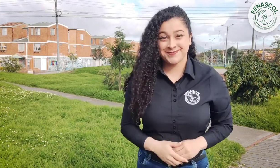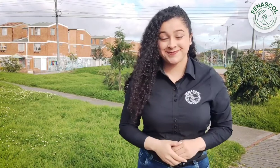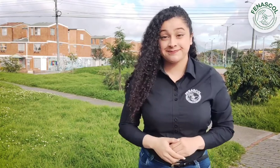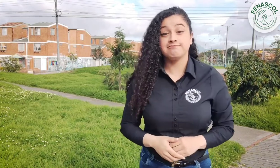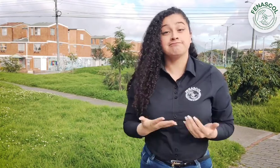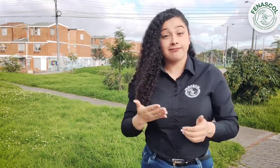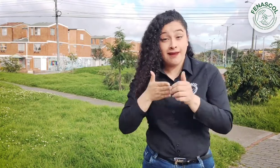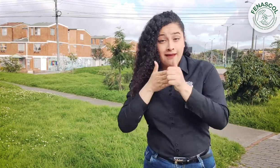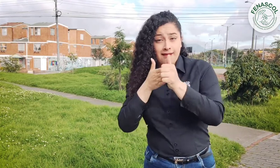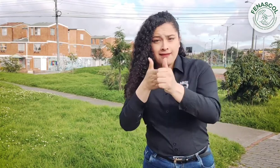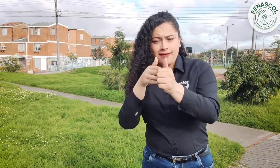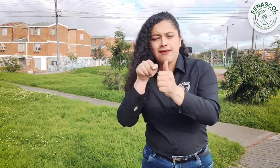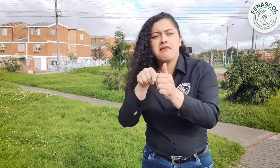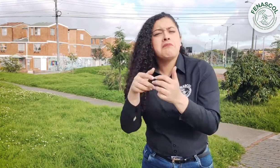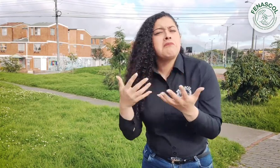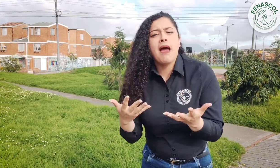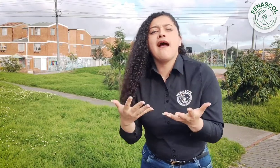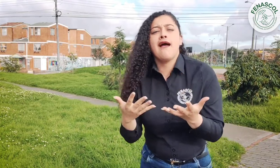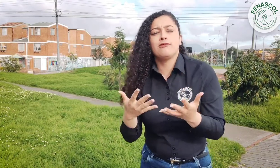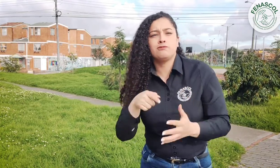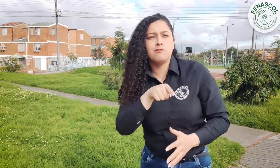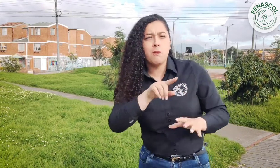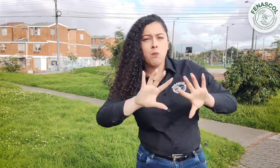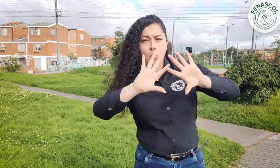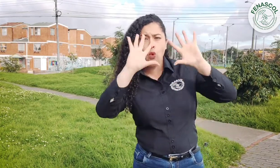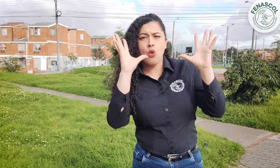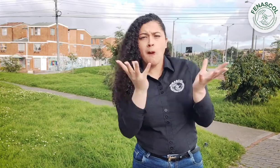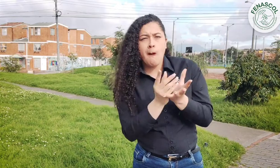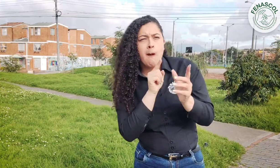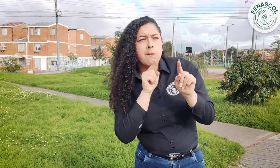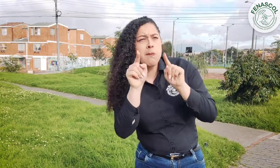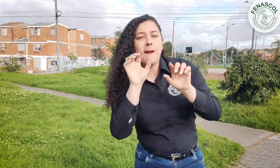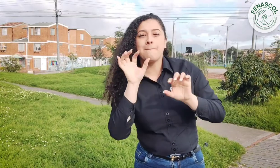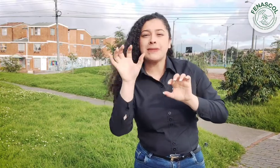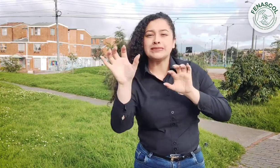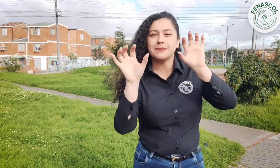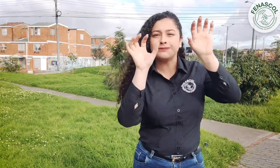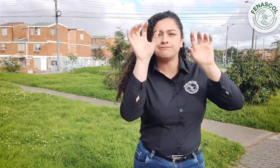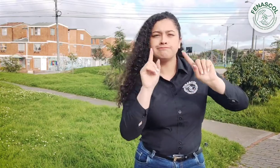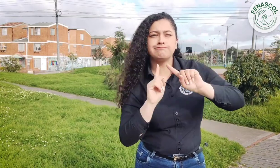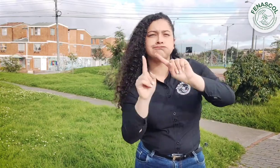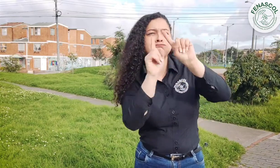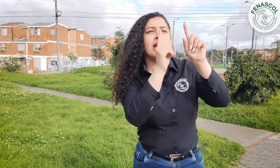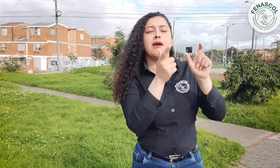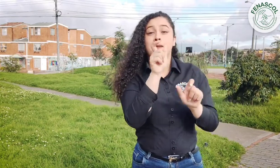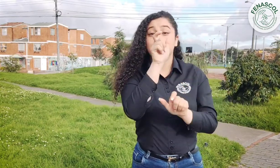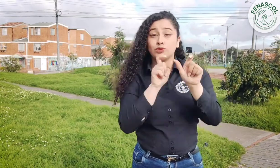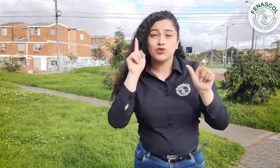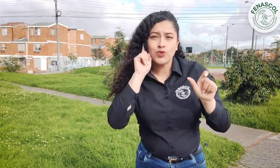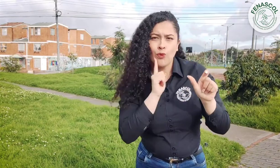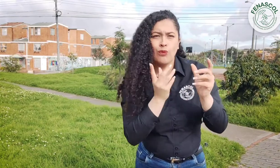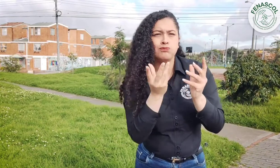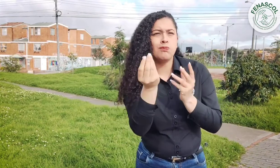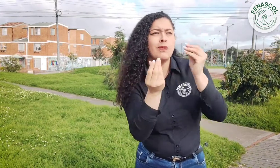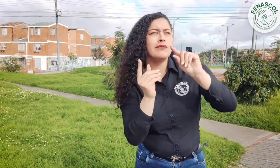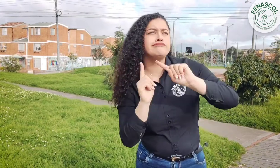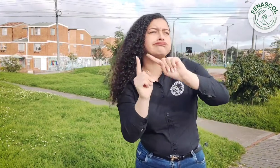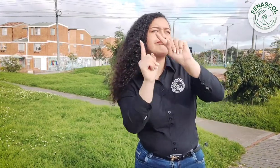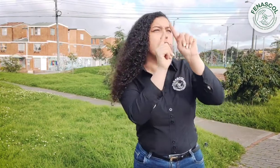Esta guía va en respuesta a la necesidad de garantizar que las personas sordas se incluyeran